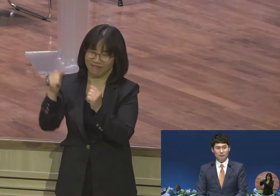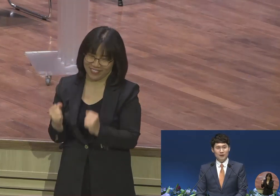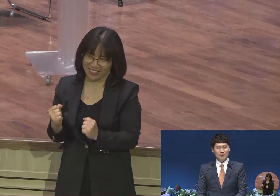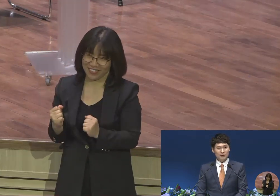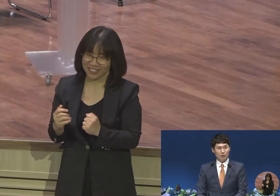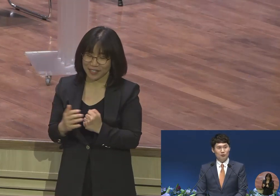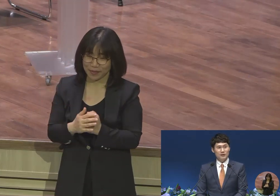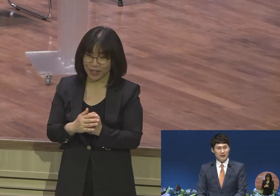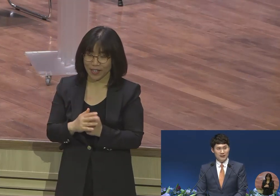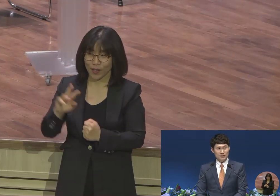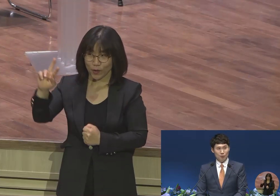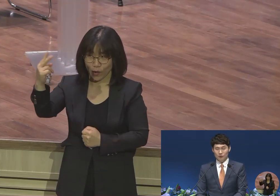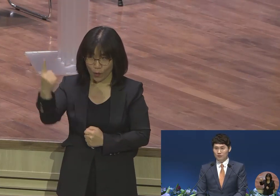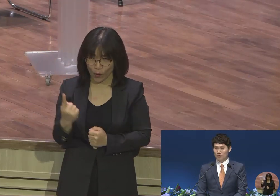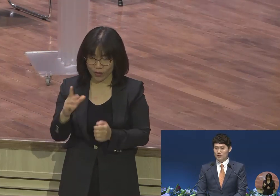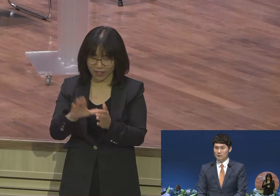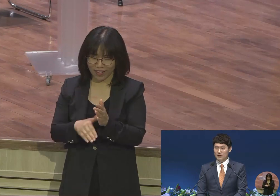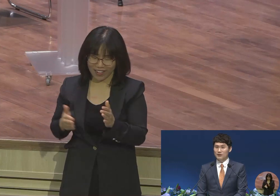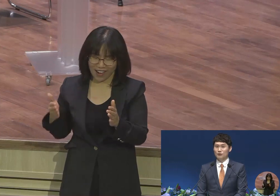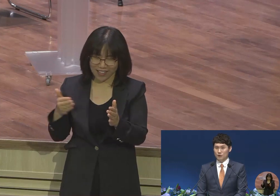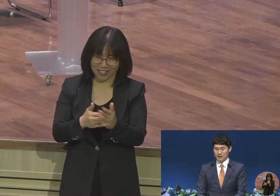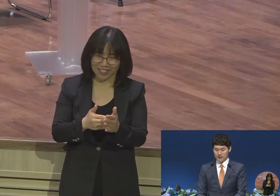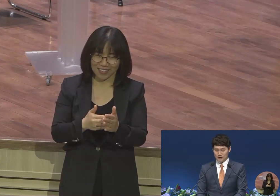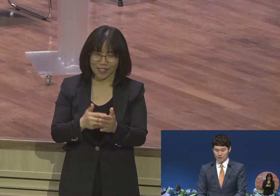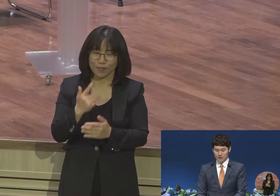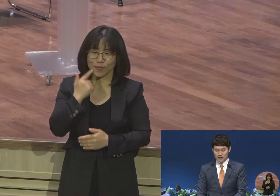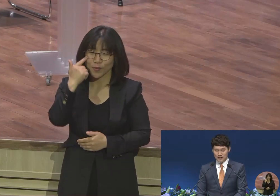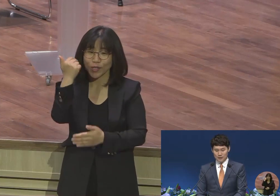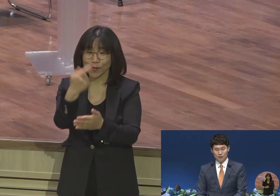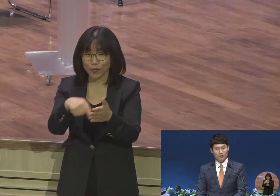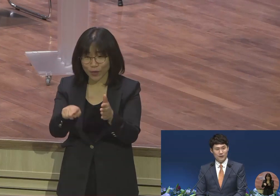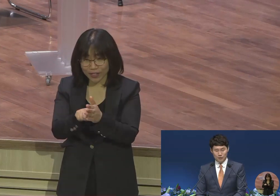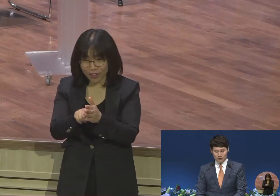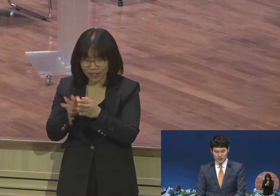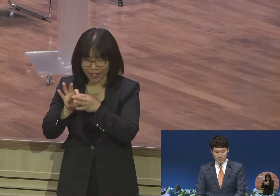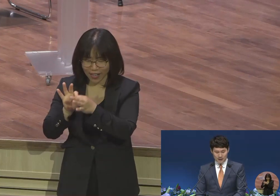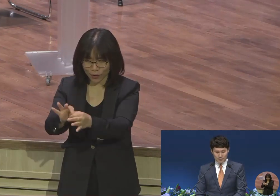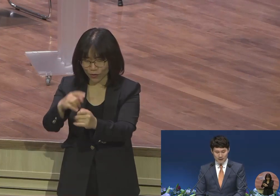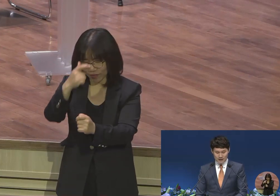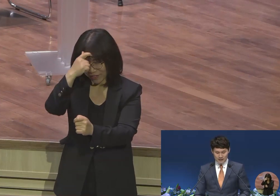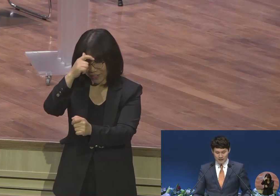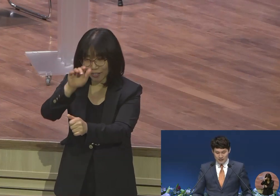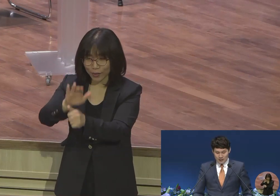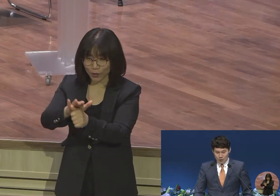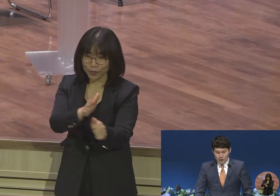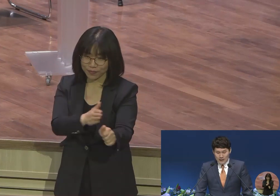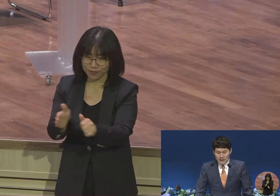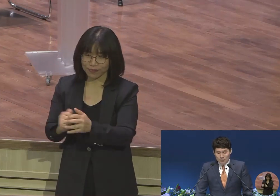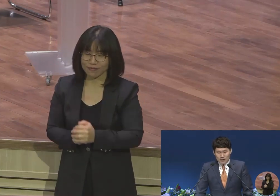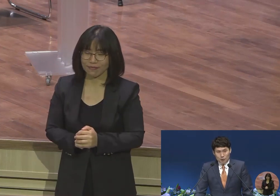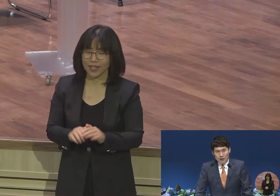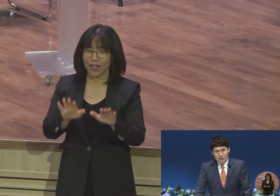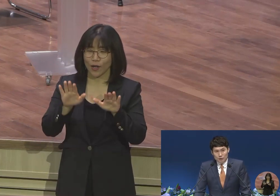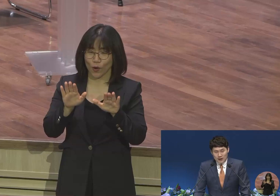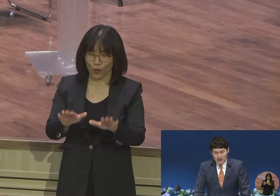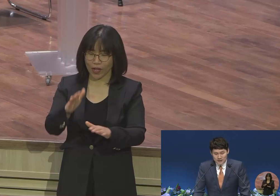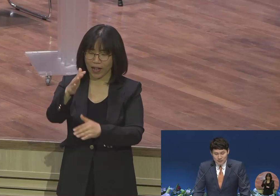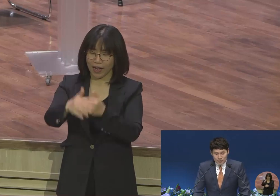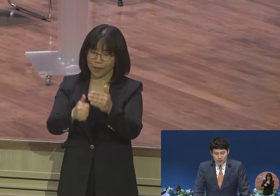돌아오실 때까지 모든 목사님의 일정을 위해서 여러분들이 계속 기도해 주시기 바랍니다 오늘 하나님께 소망을 두라라는 제목으로